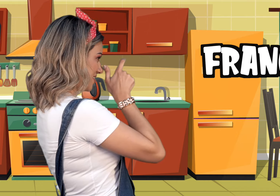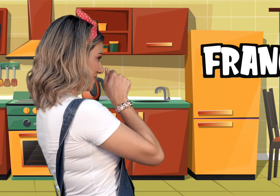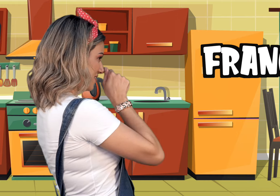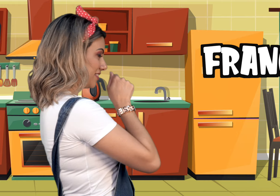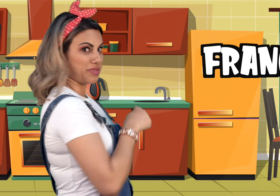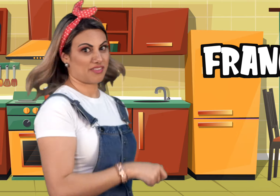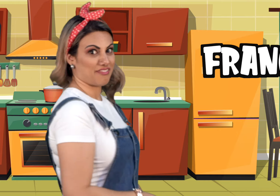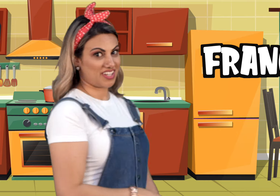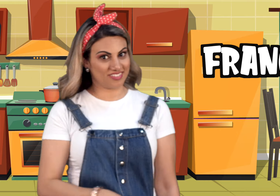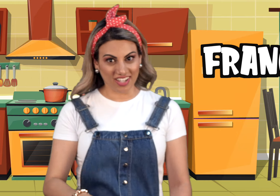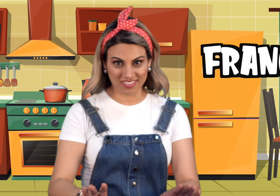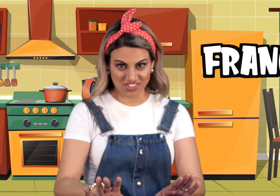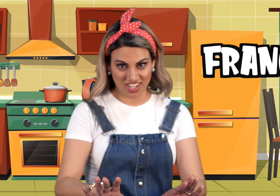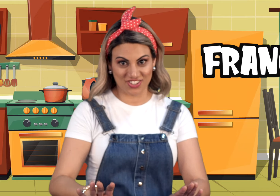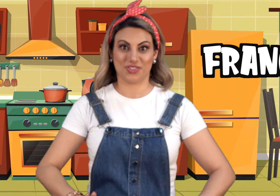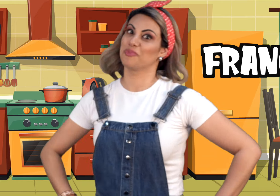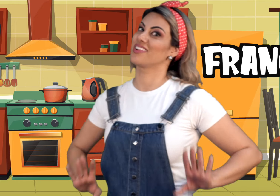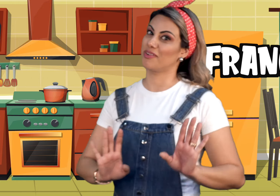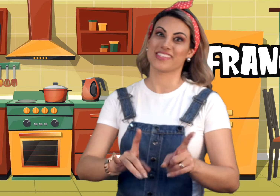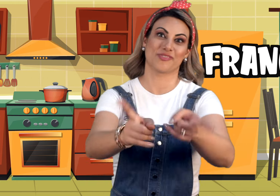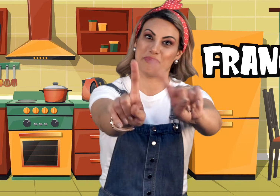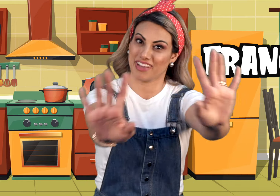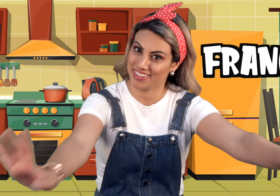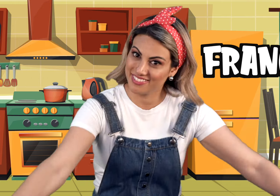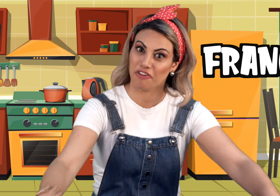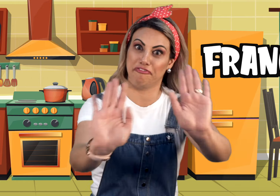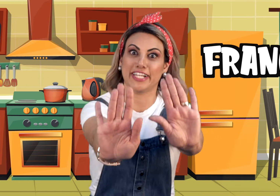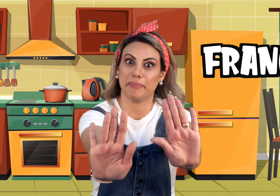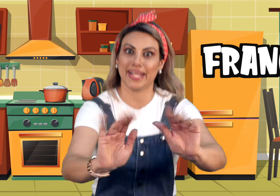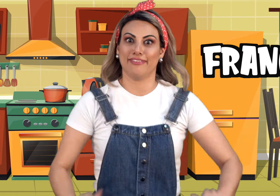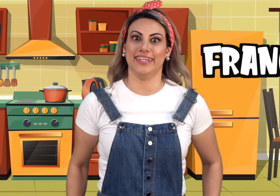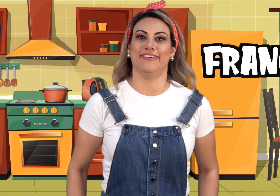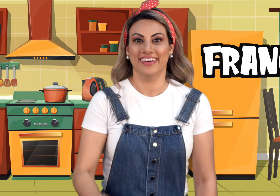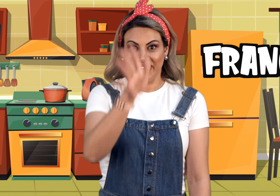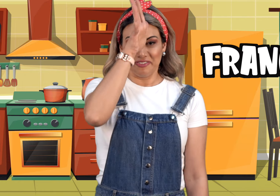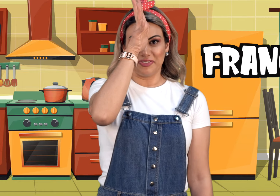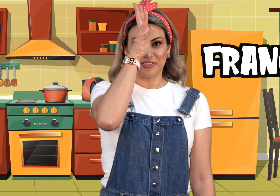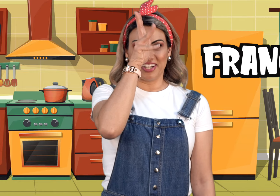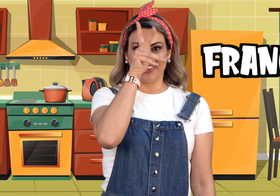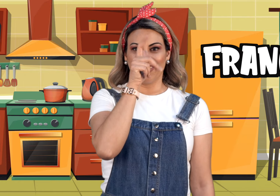Frango. Não precisa ficar virando não, tá, gente? Só tô mostrando pra vocês. Não é pra ficar virando não. Fica parado aí, ó. Frango.